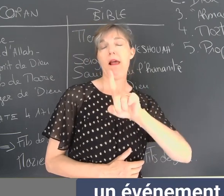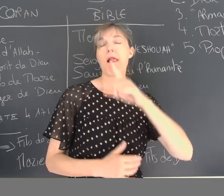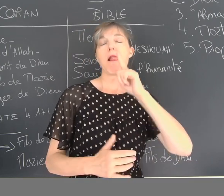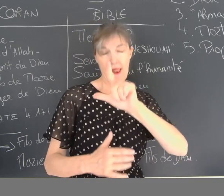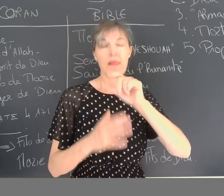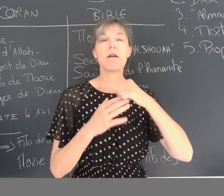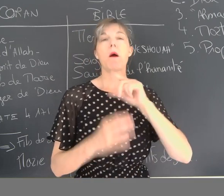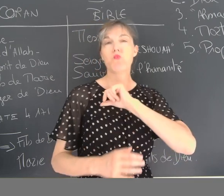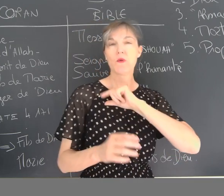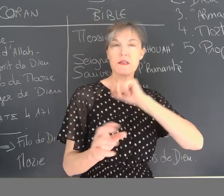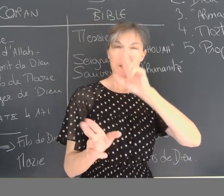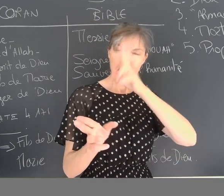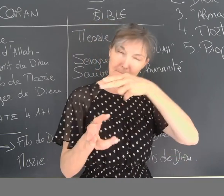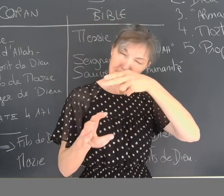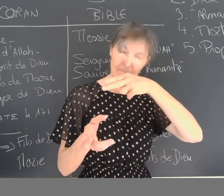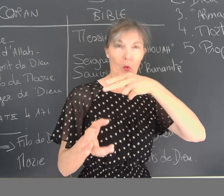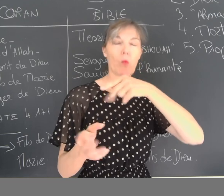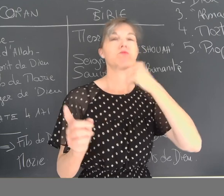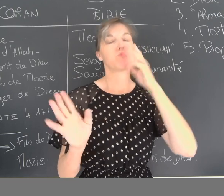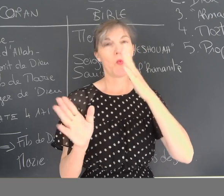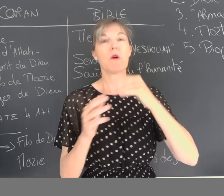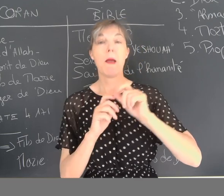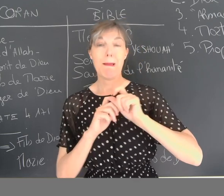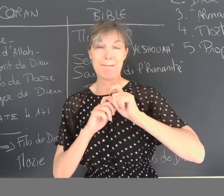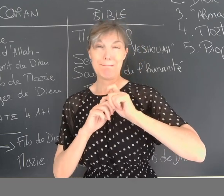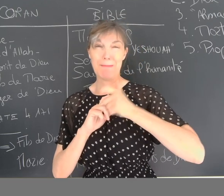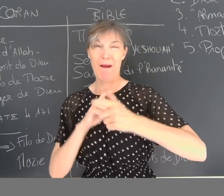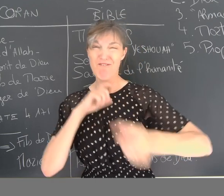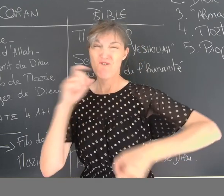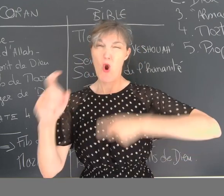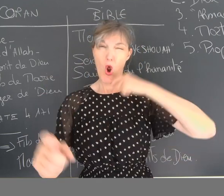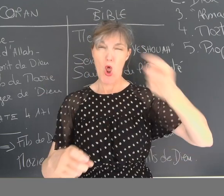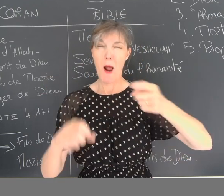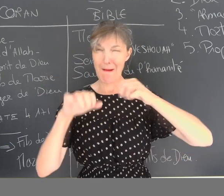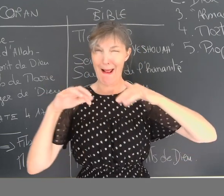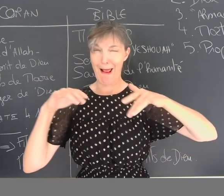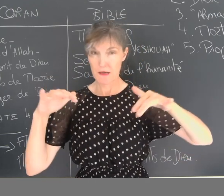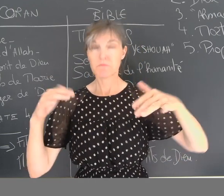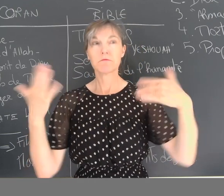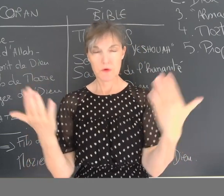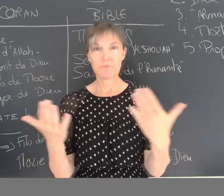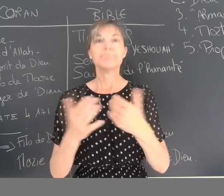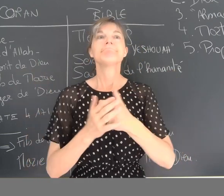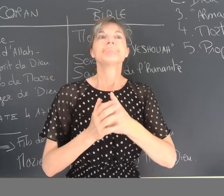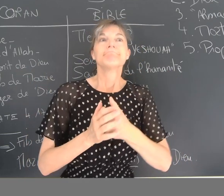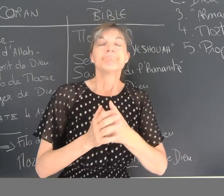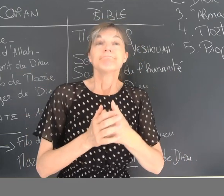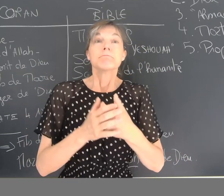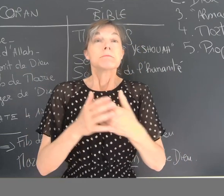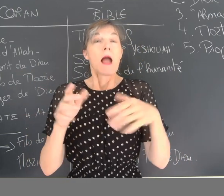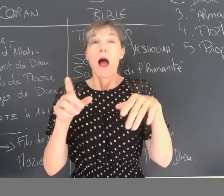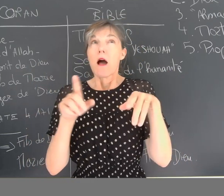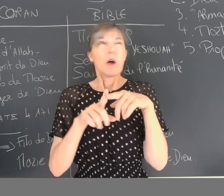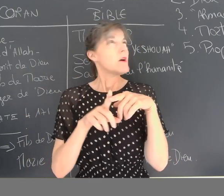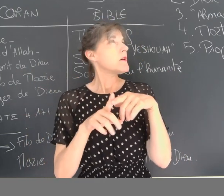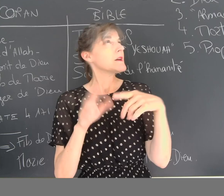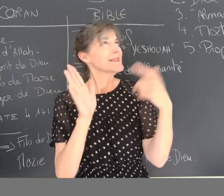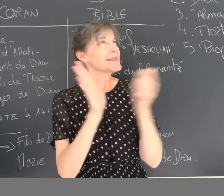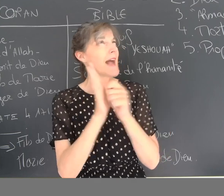Nahel qui a occasionné, en nous le savons, ce triste événement à entraîner plein